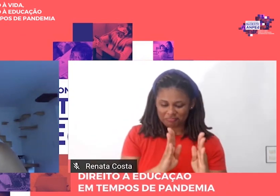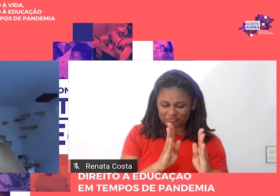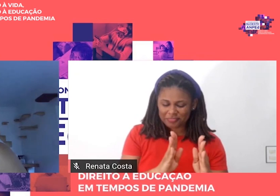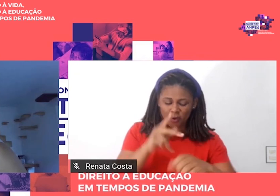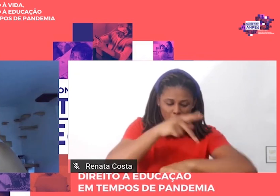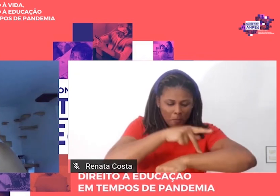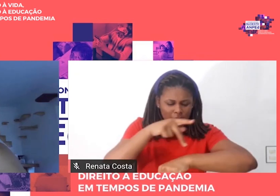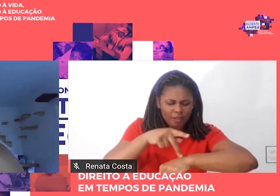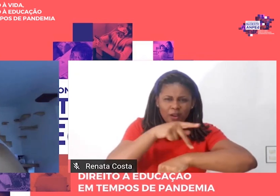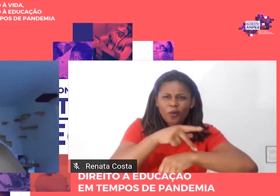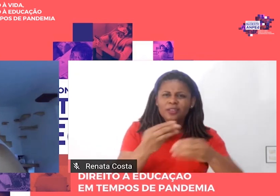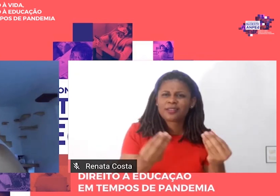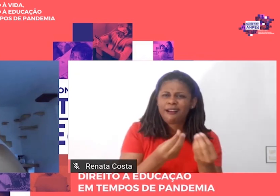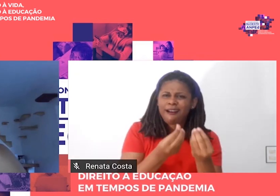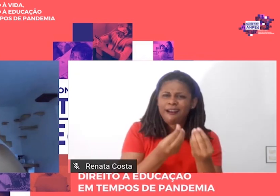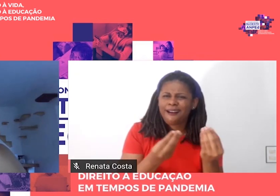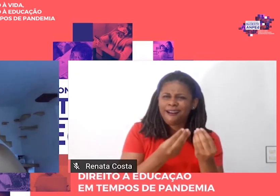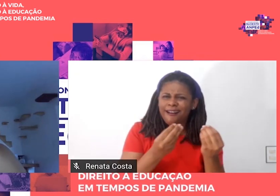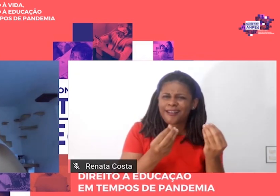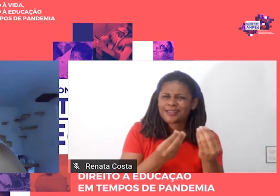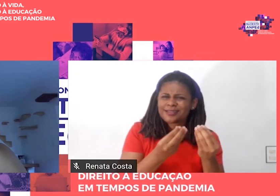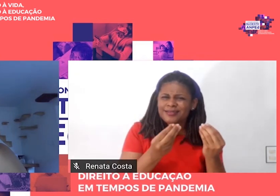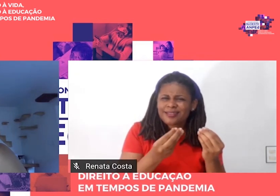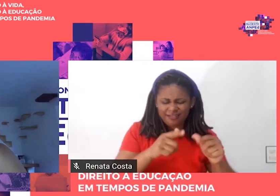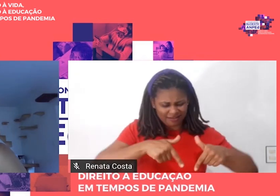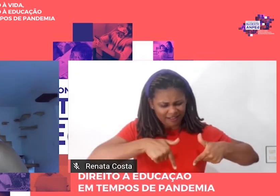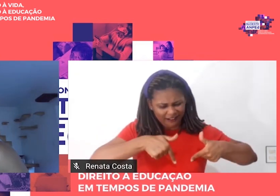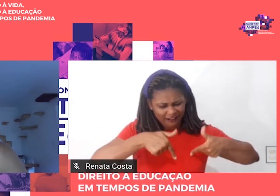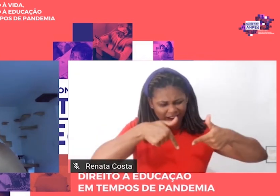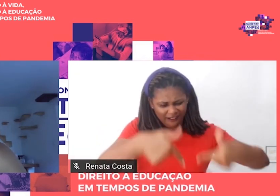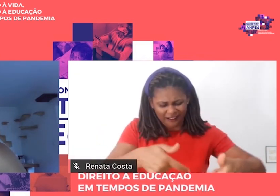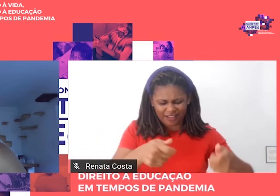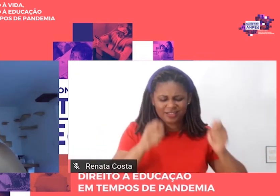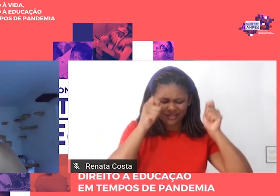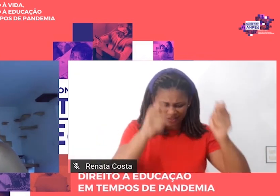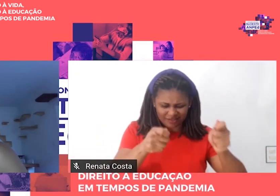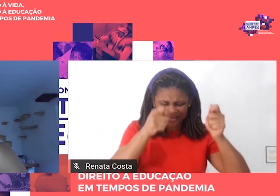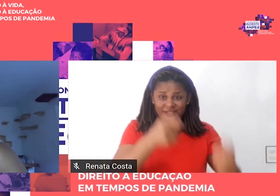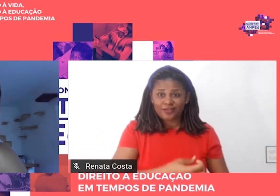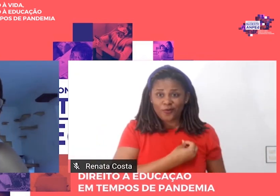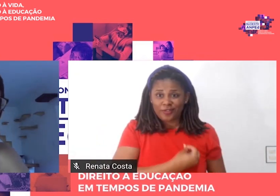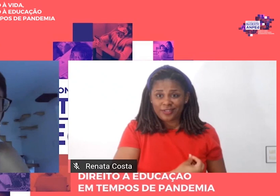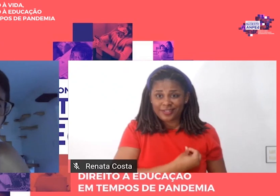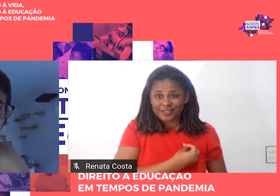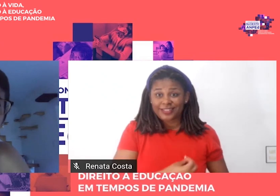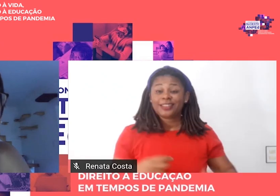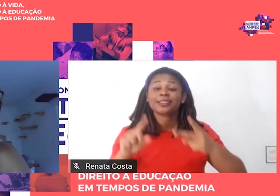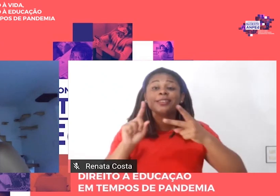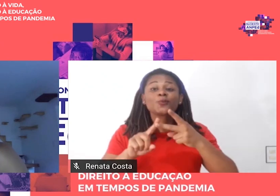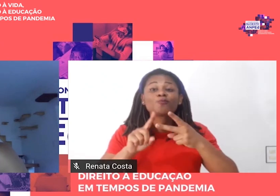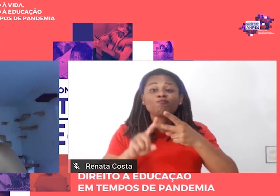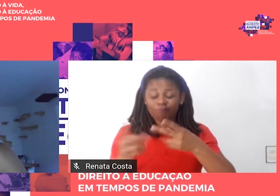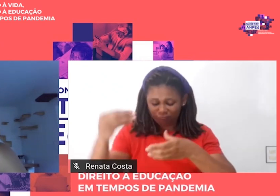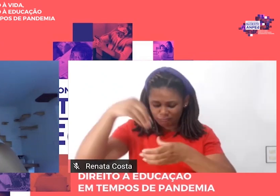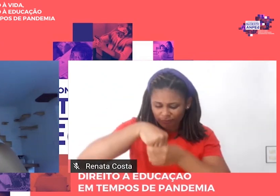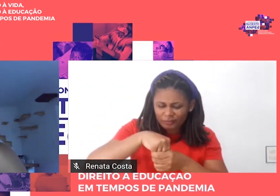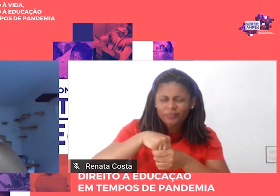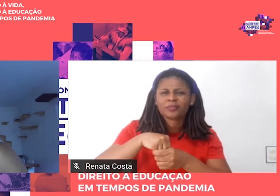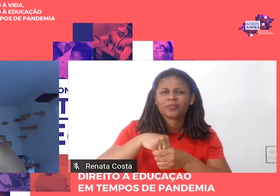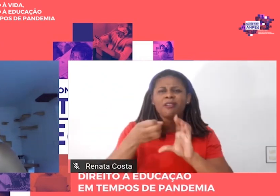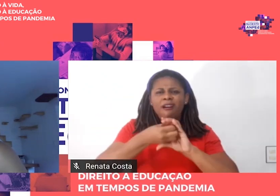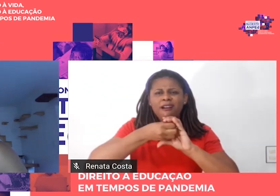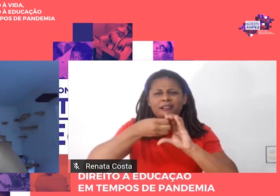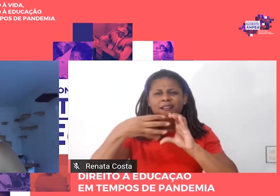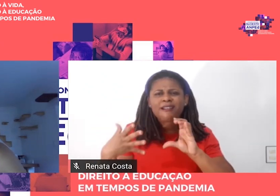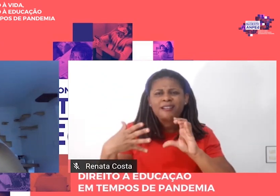e o caráter reacionário da pedagogia da existência. A segunda do caráter científico do método tradicional